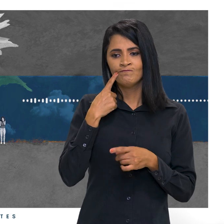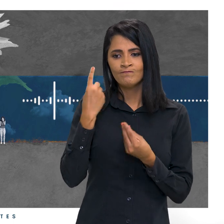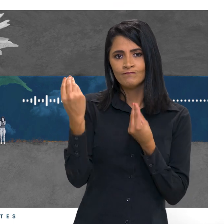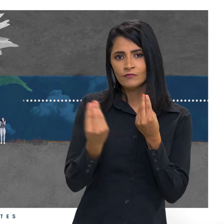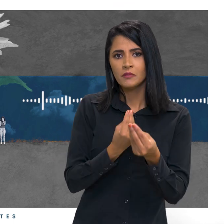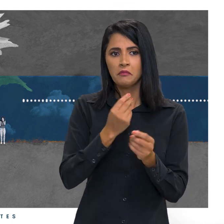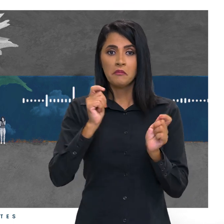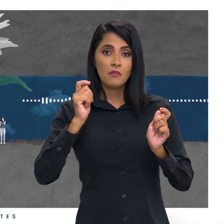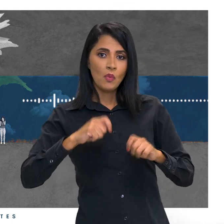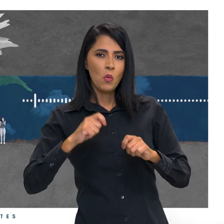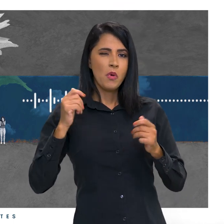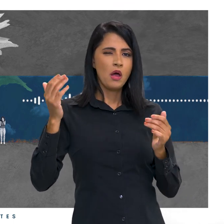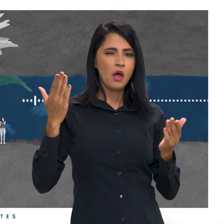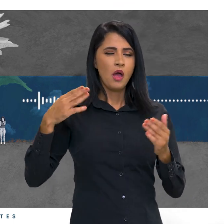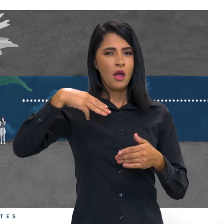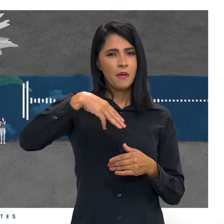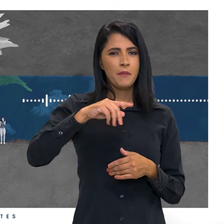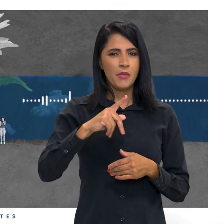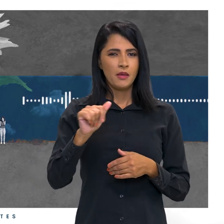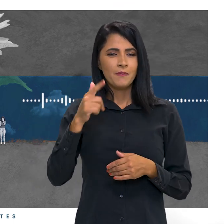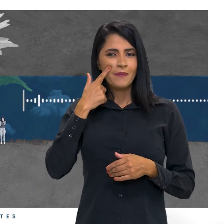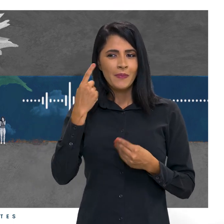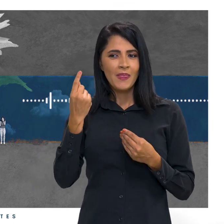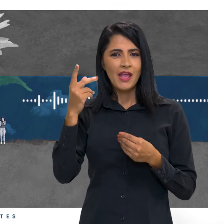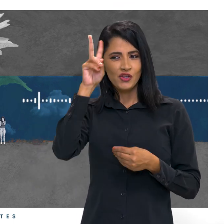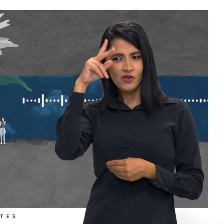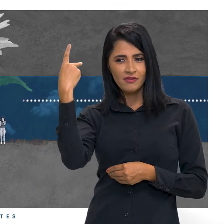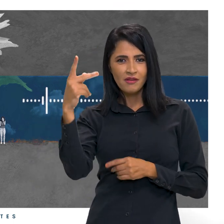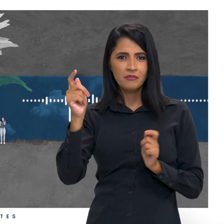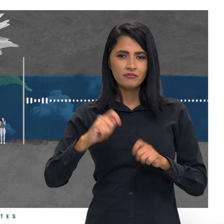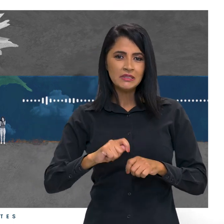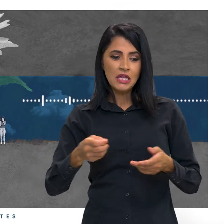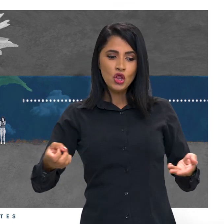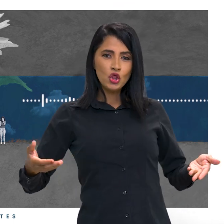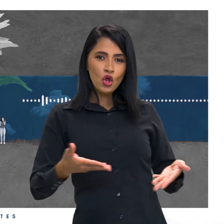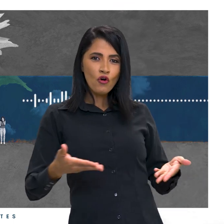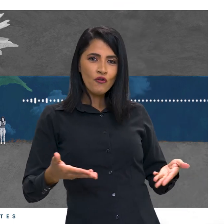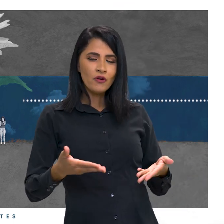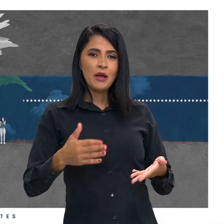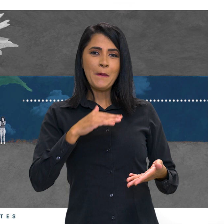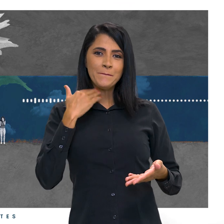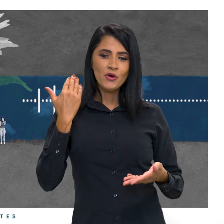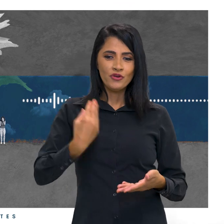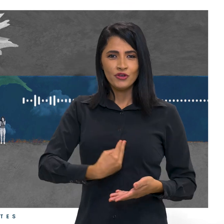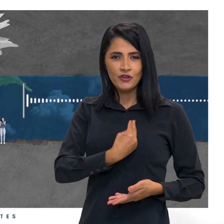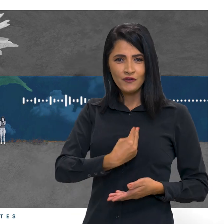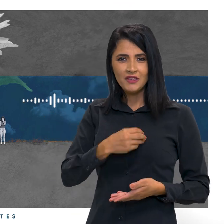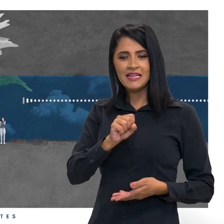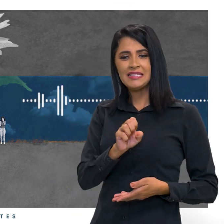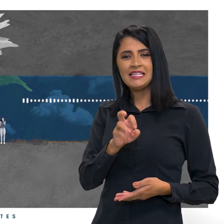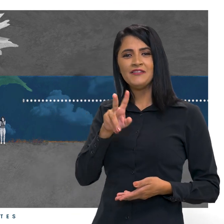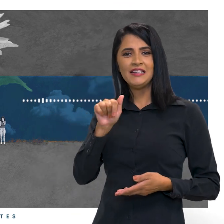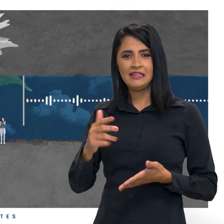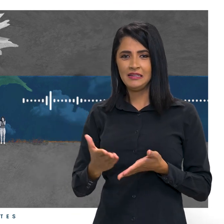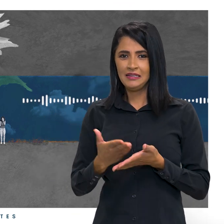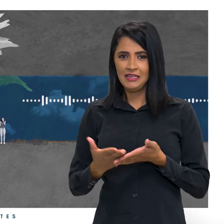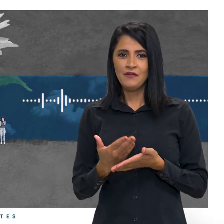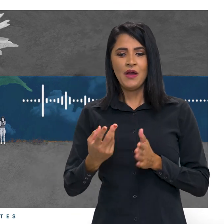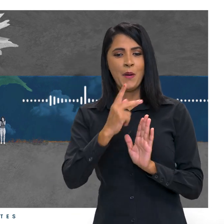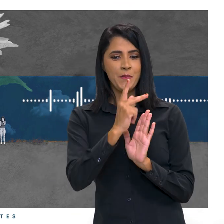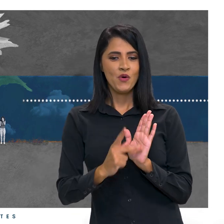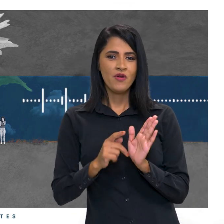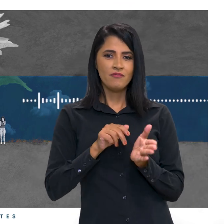ousada analogia, a história da Gabriele bem que poderia ser uma versão moderna de Morte e Vida Severina. Livro de poema escrito e